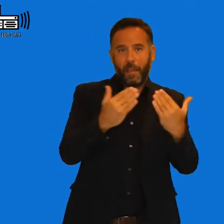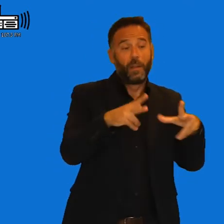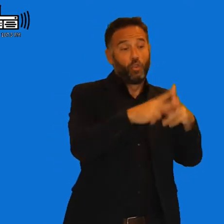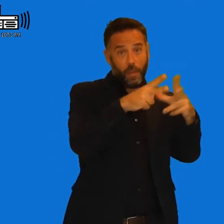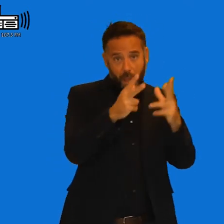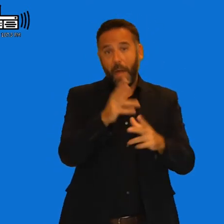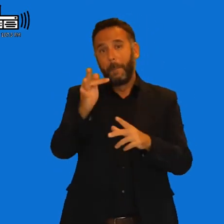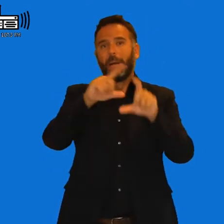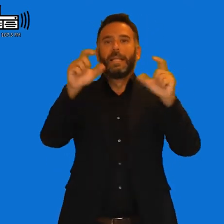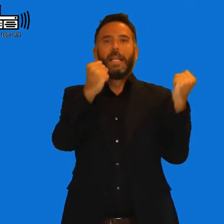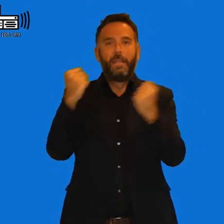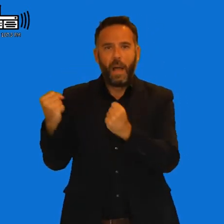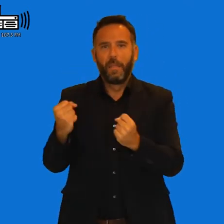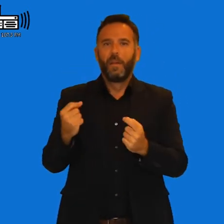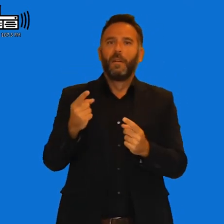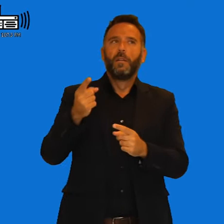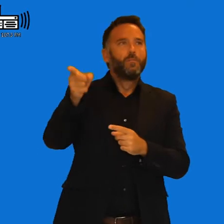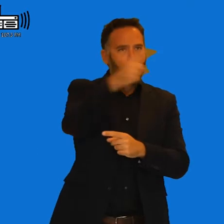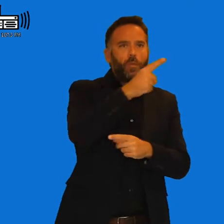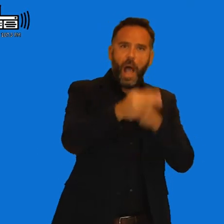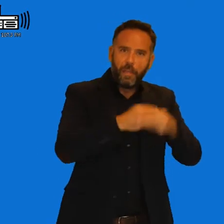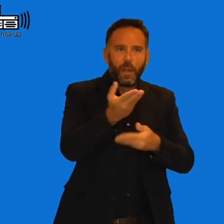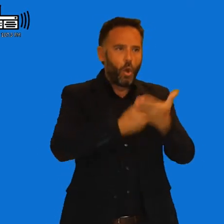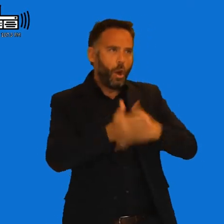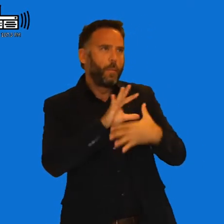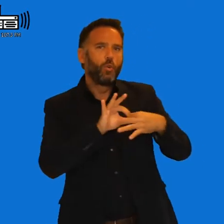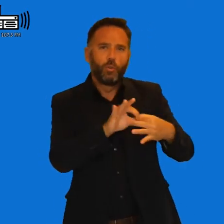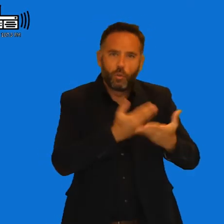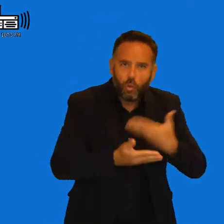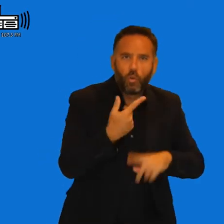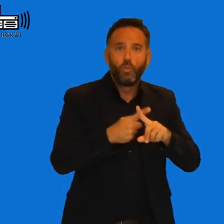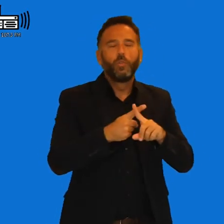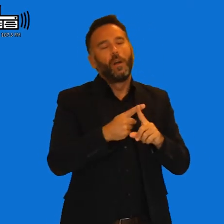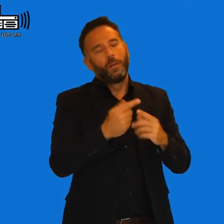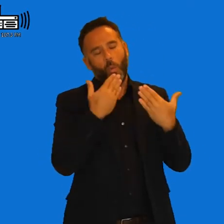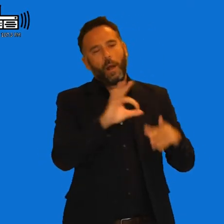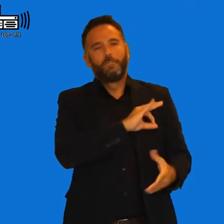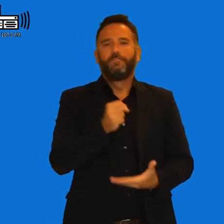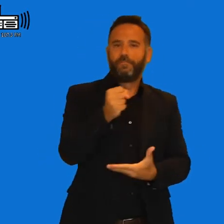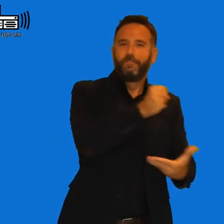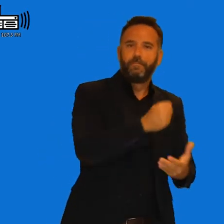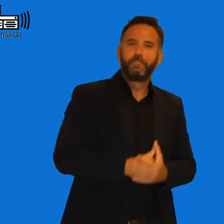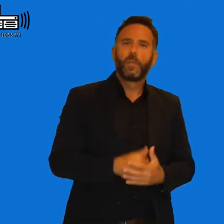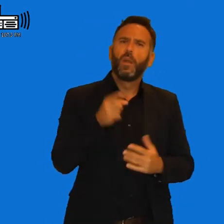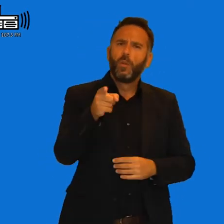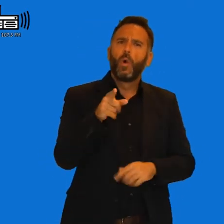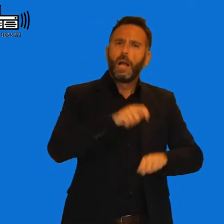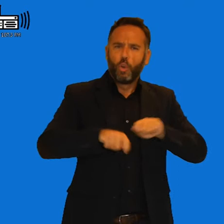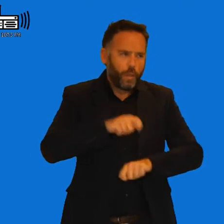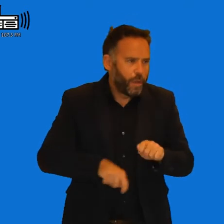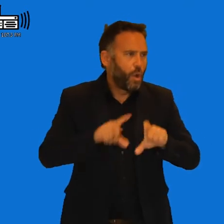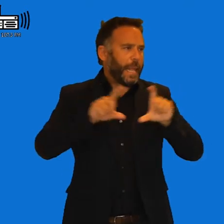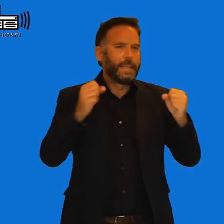pues toda esa labor inclusiva que hace de diferentes sectores. Claro. Y esas asociaciones a las que esas asociaciones,